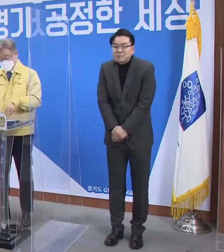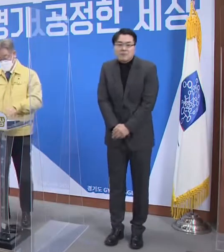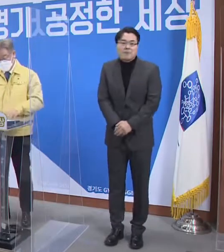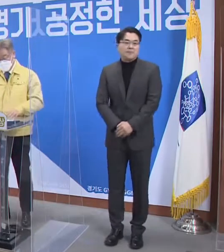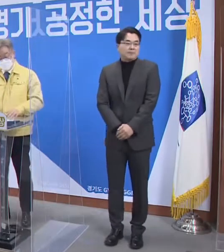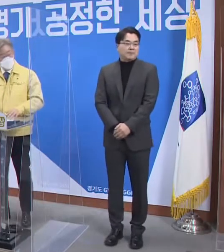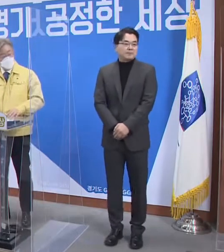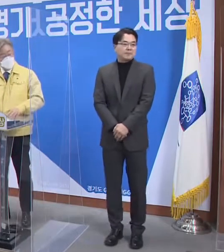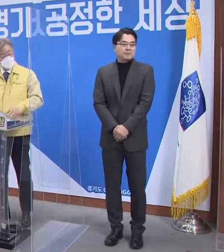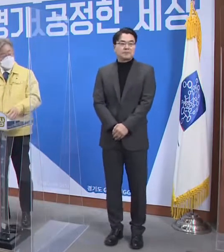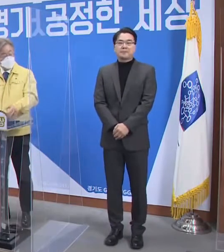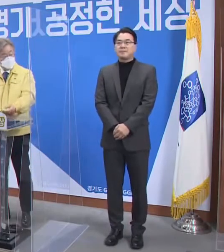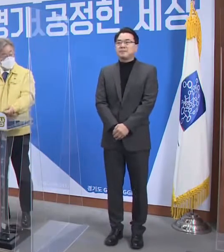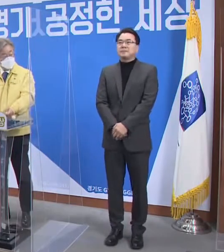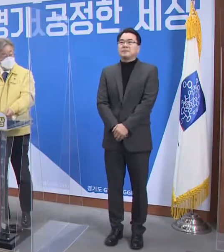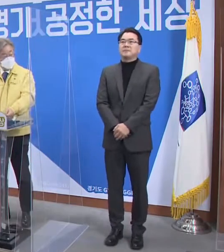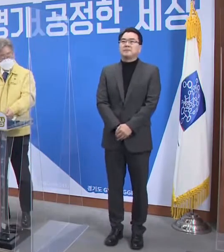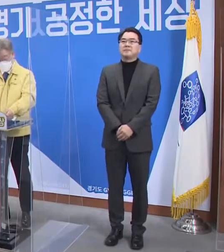정덕채